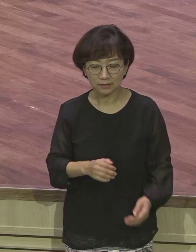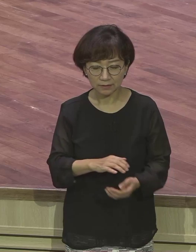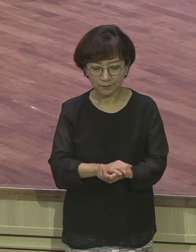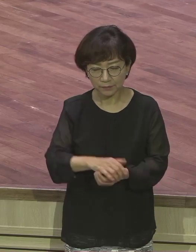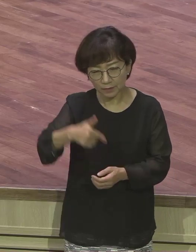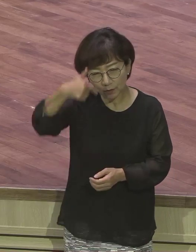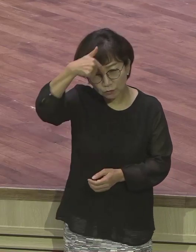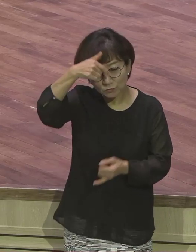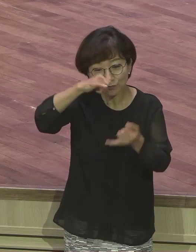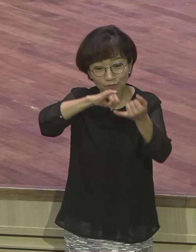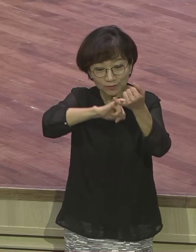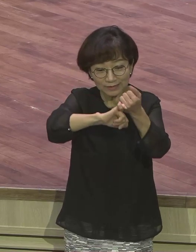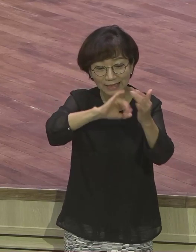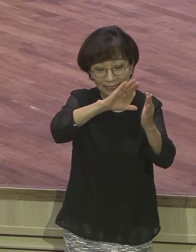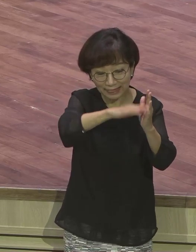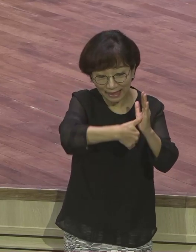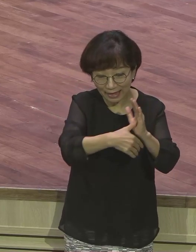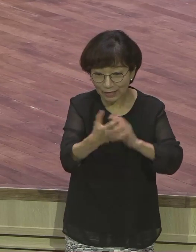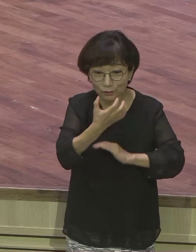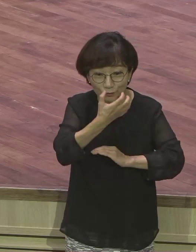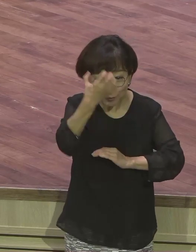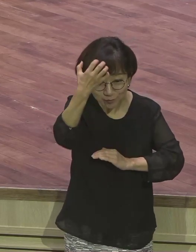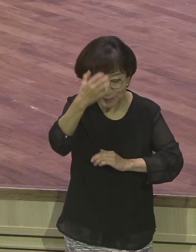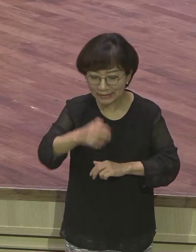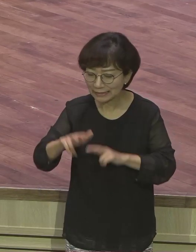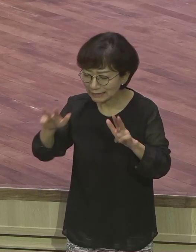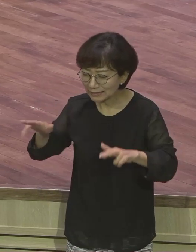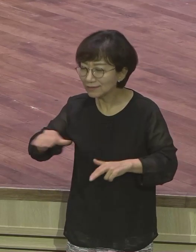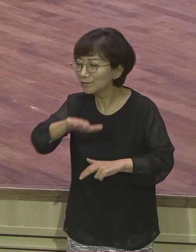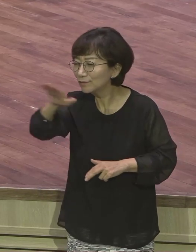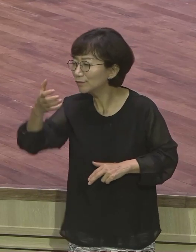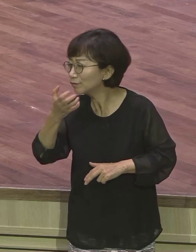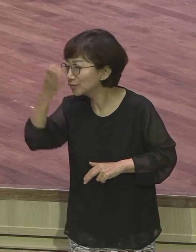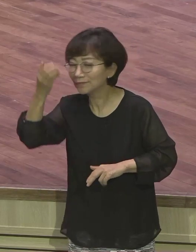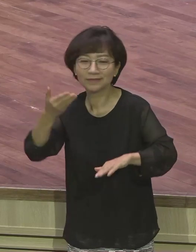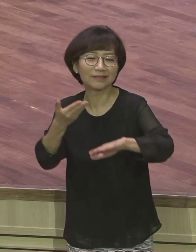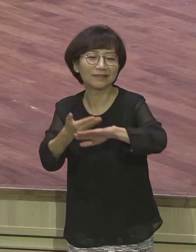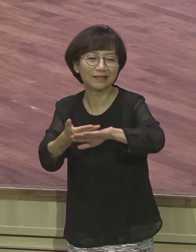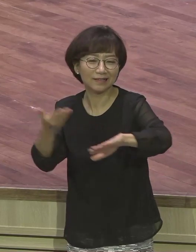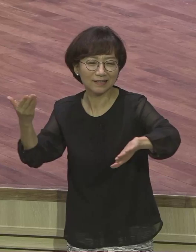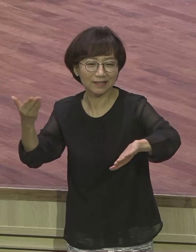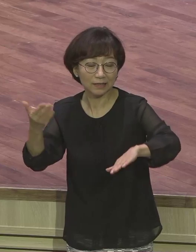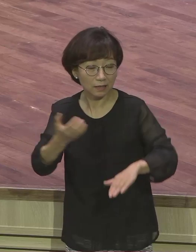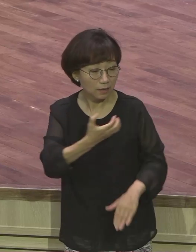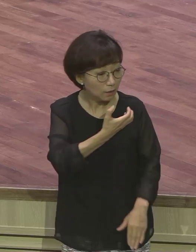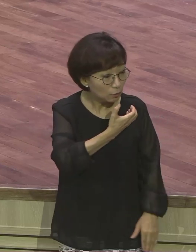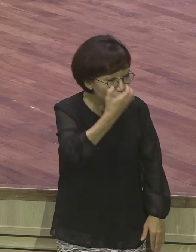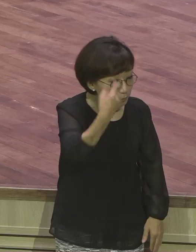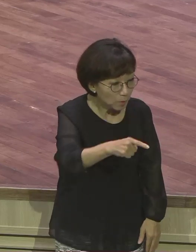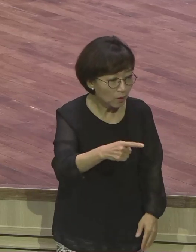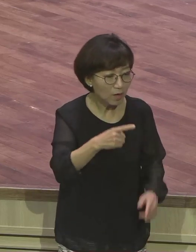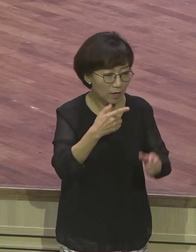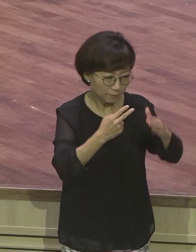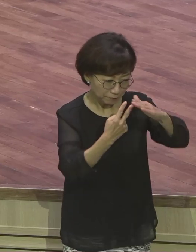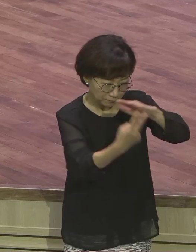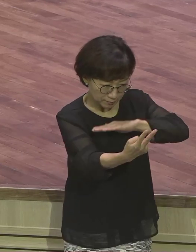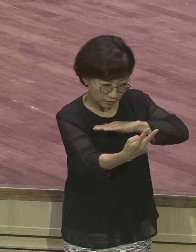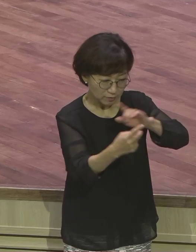꿈은요. 다릅니다. 우리가 지금 꾸는 꿈하고 다른 얘기예요. 비전의 사람. 은약의 사람. 하나님이